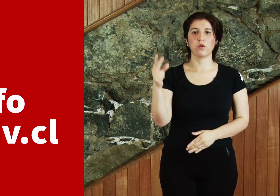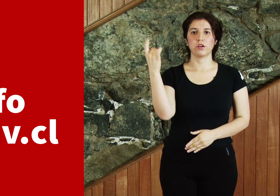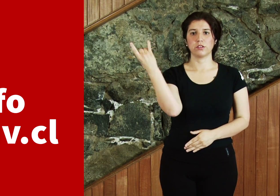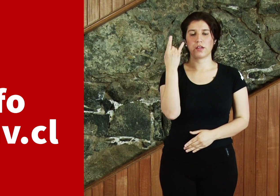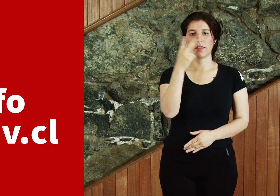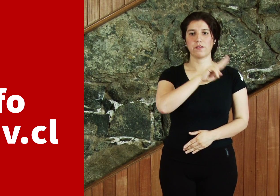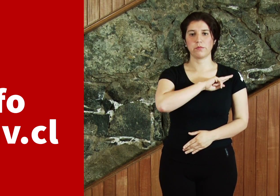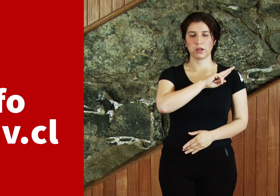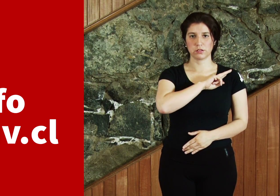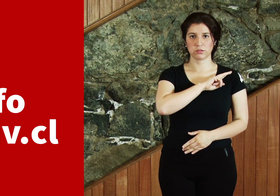Universidad de Valparaíso.